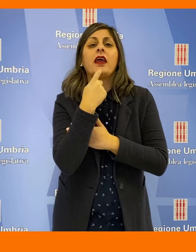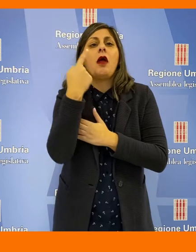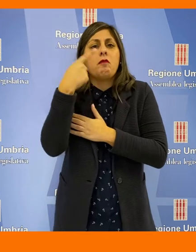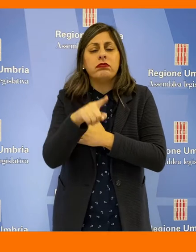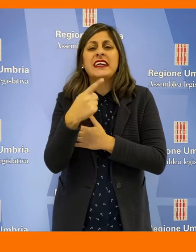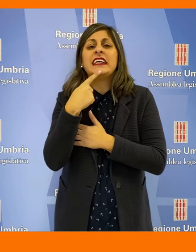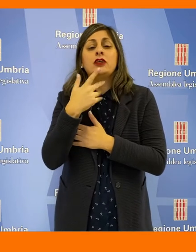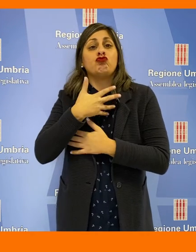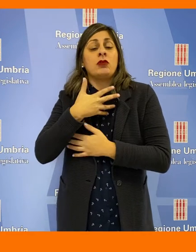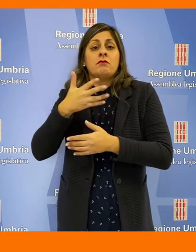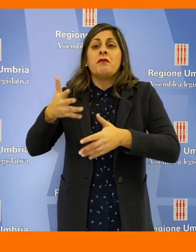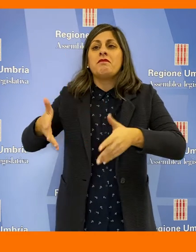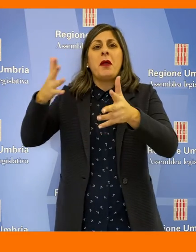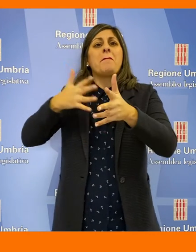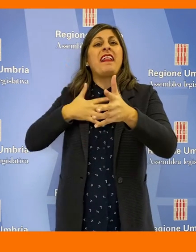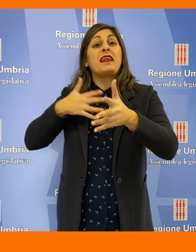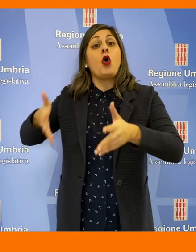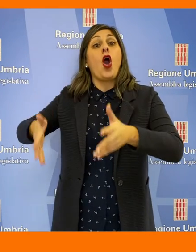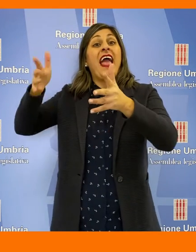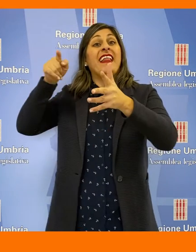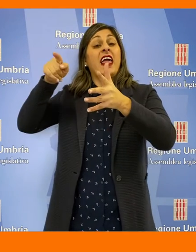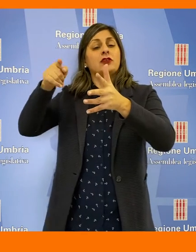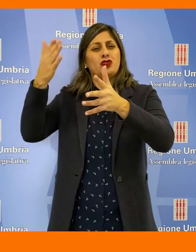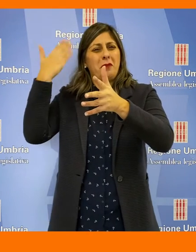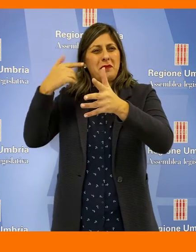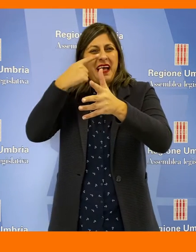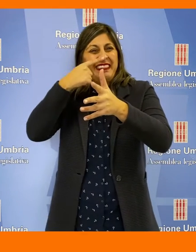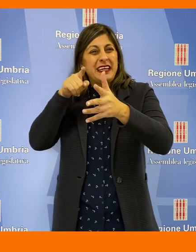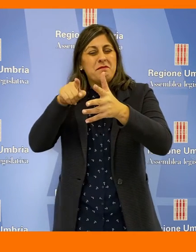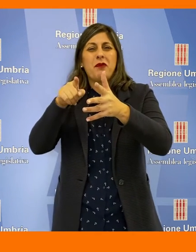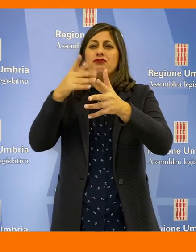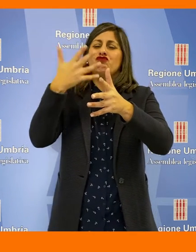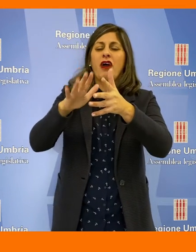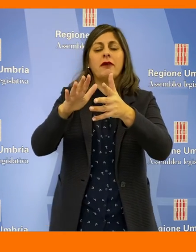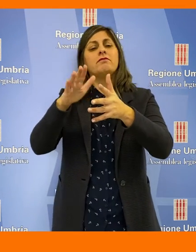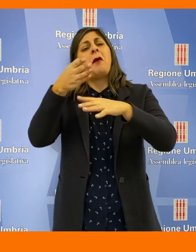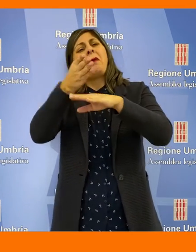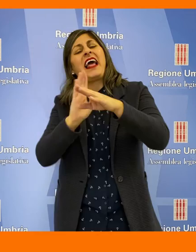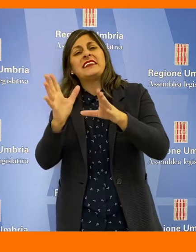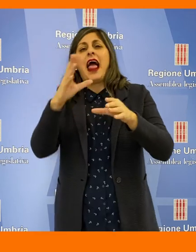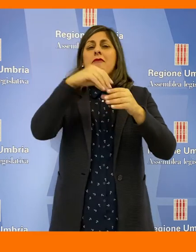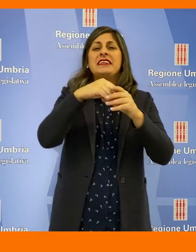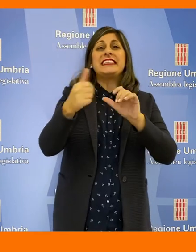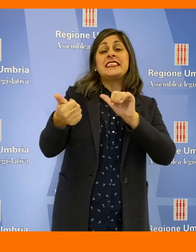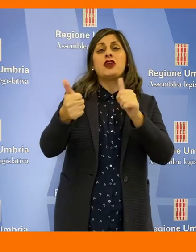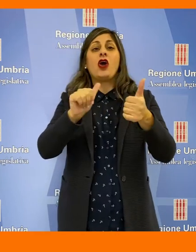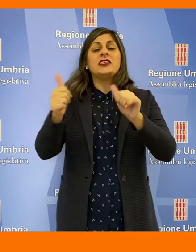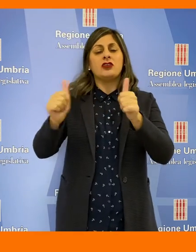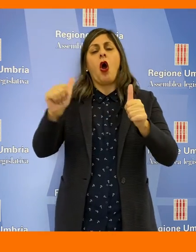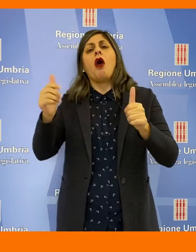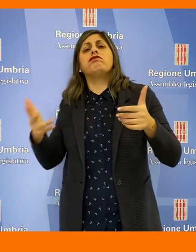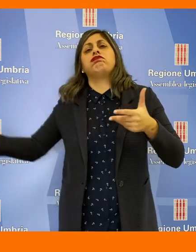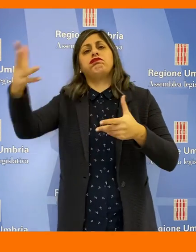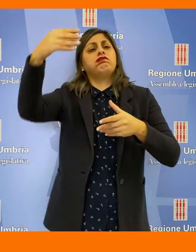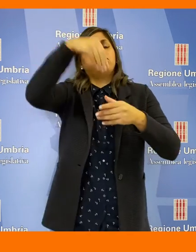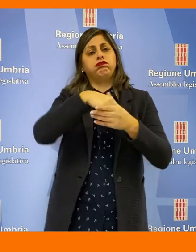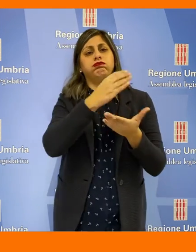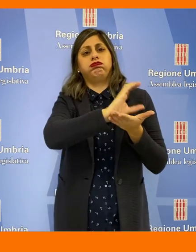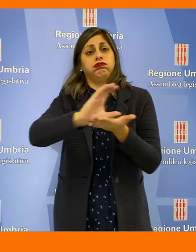patrimonio edilizio non ricadente nelle tipologie solo parzialmente considerate in precedenza con conseguente relativo monitoraggio